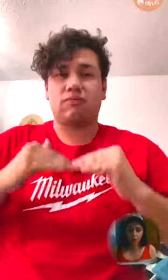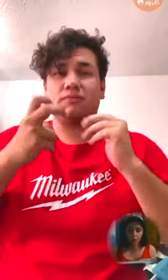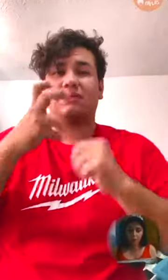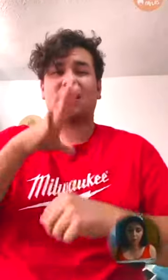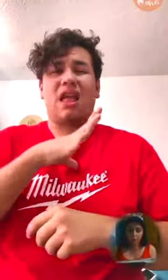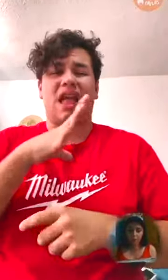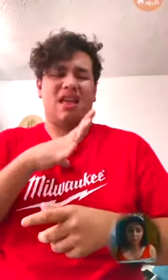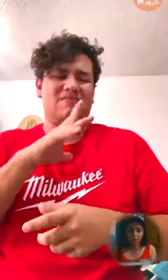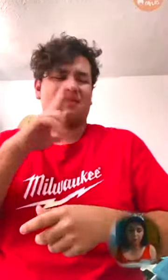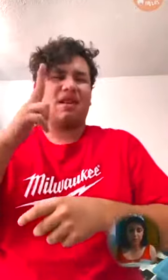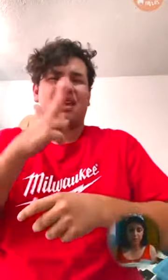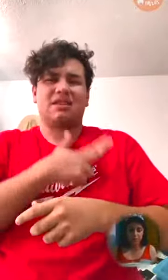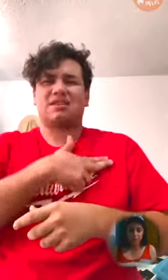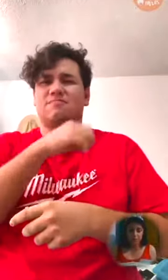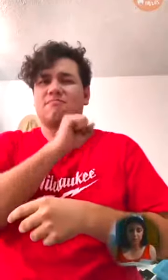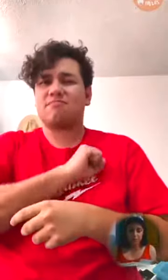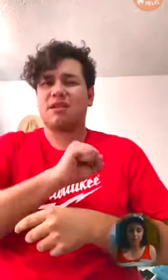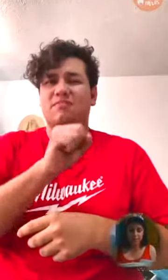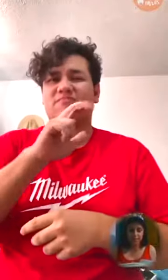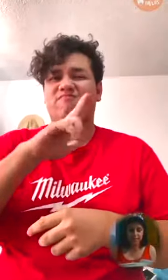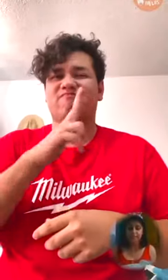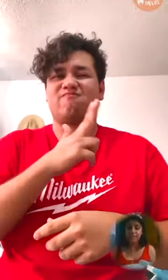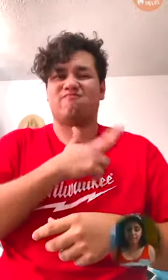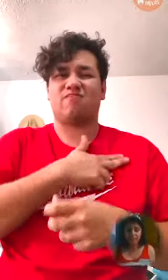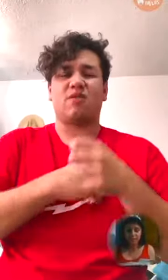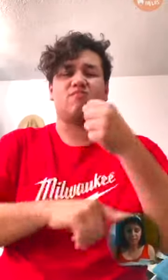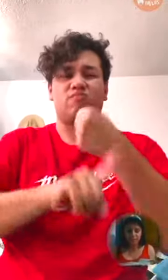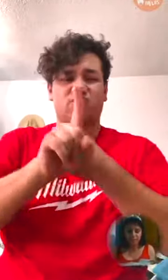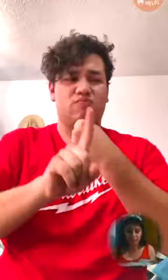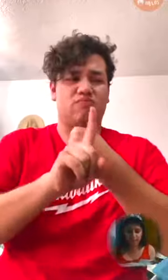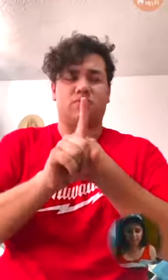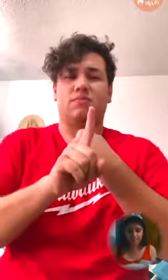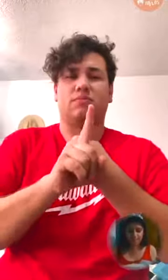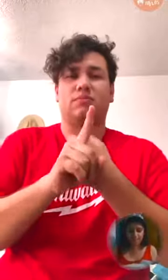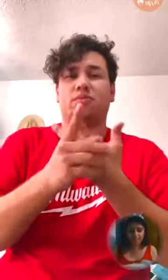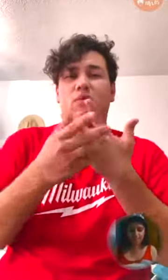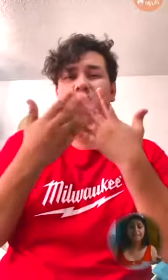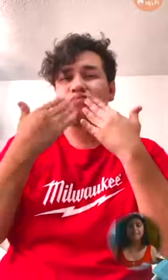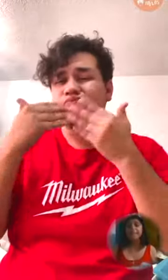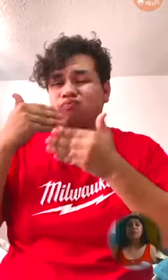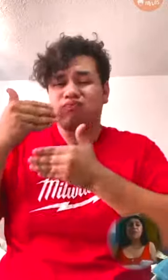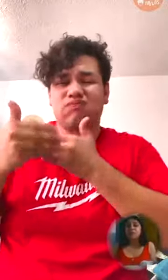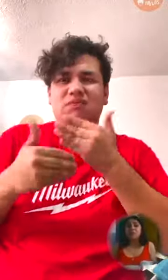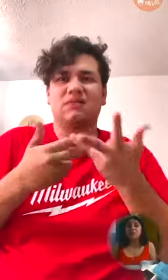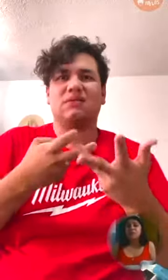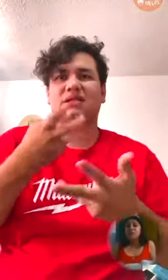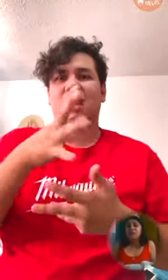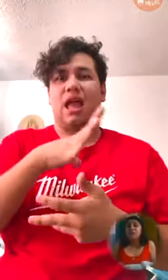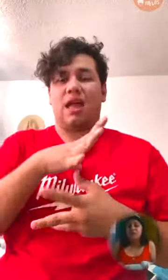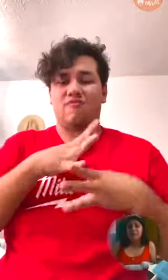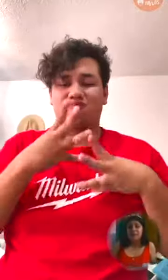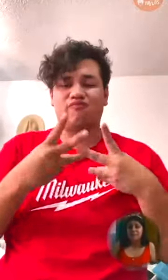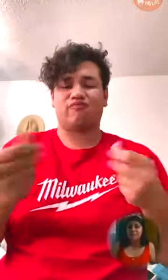cubiertos de moretones, contusiones y heridas infectadas, sin vendajes ni ungüentos que a los alivian.